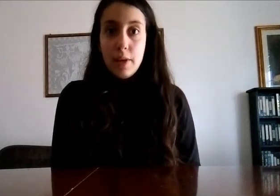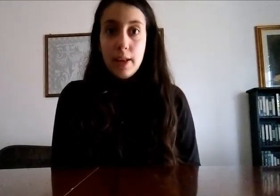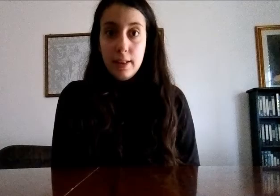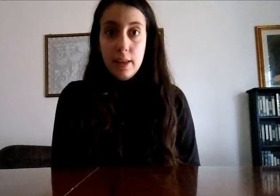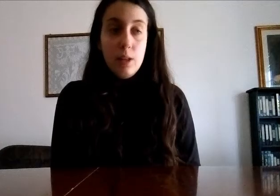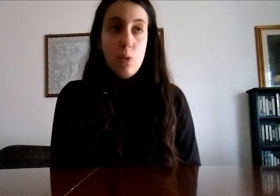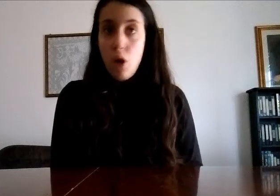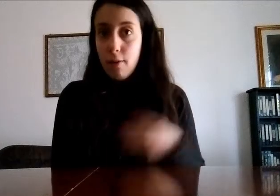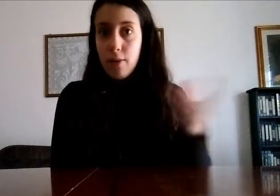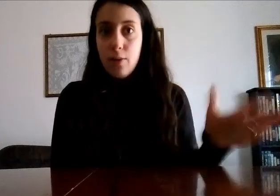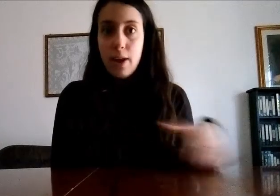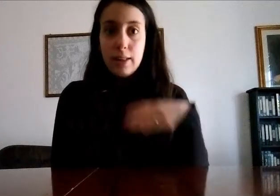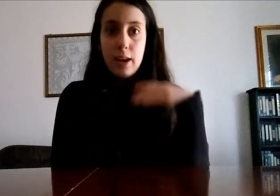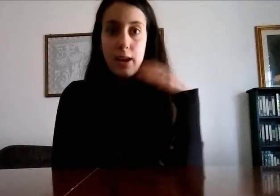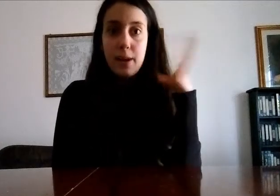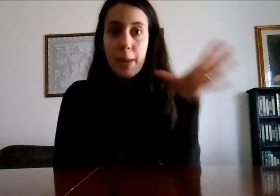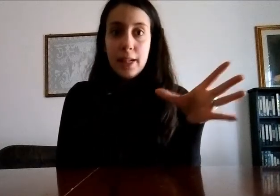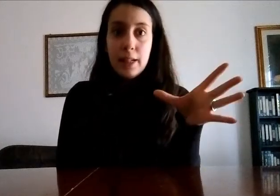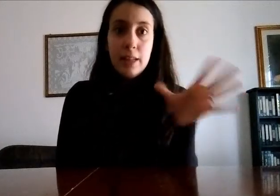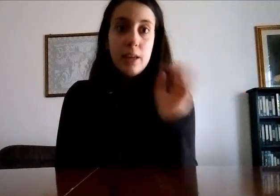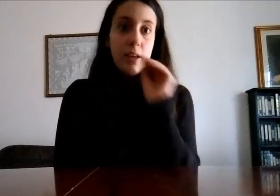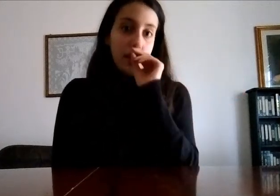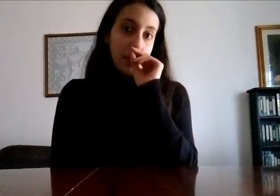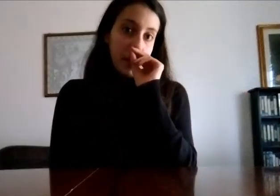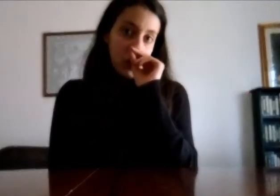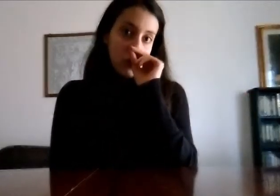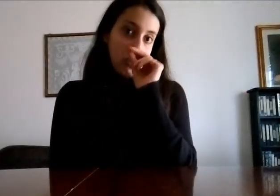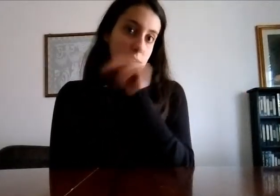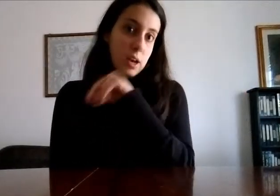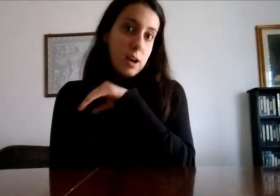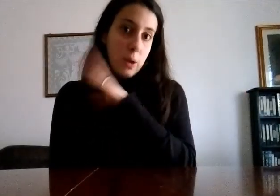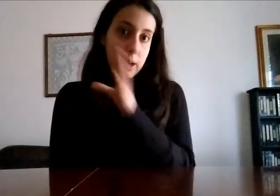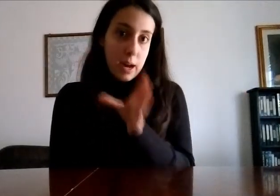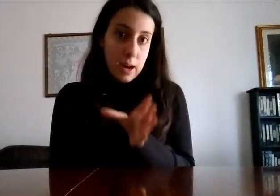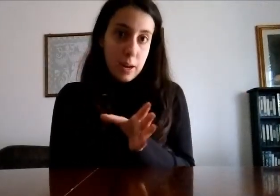venerdì di nuovo con altri allenamenti spero che non ci sia quel cane